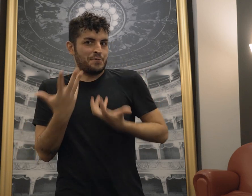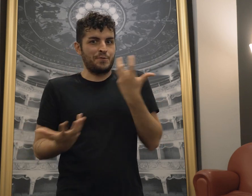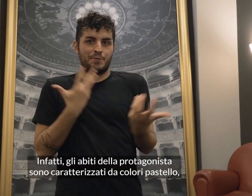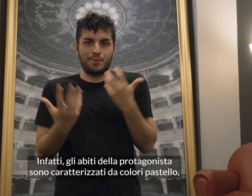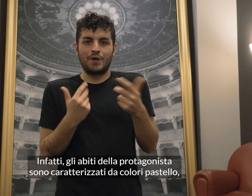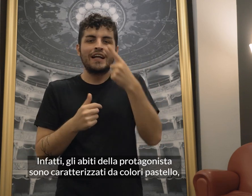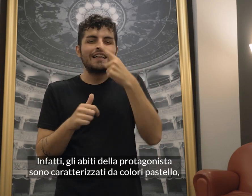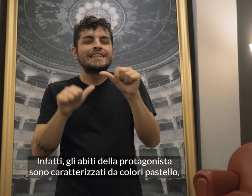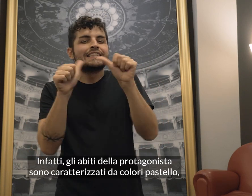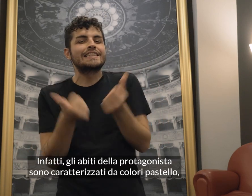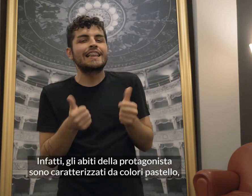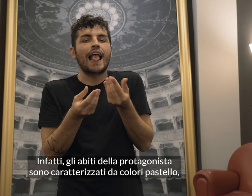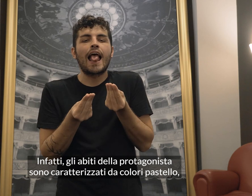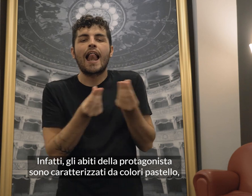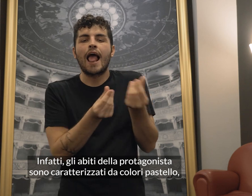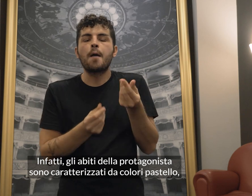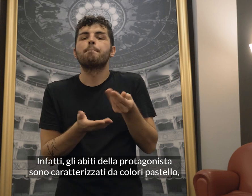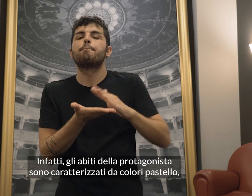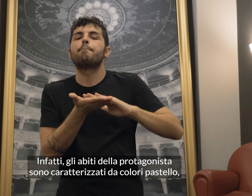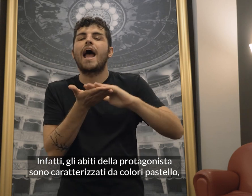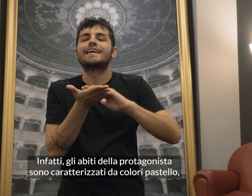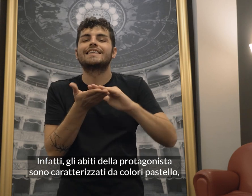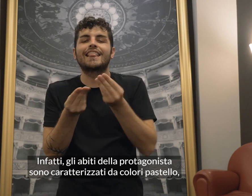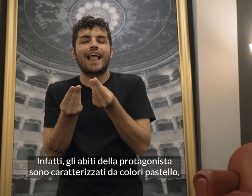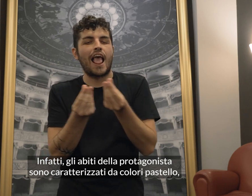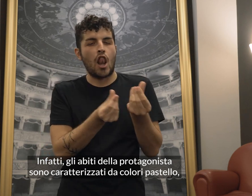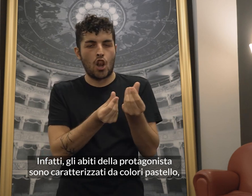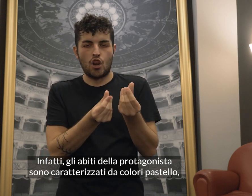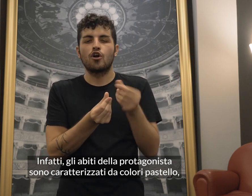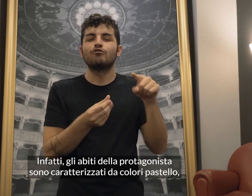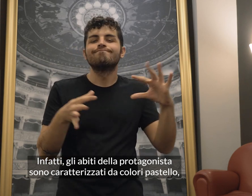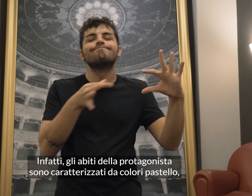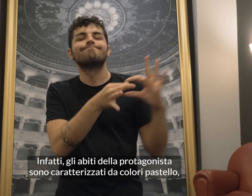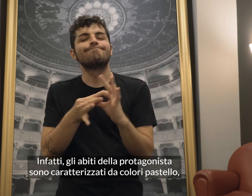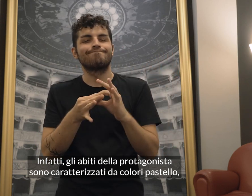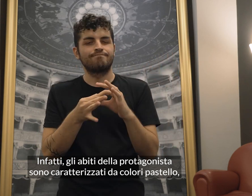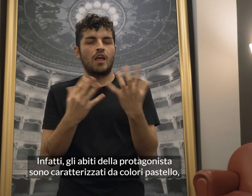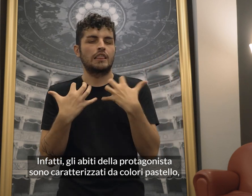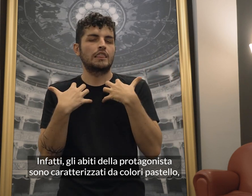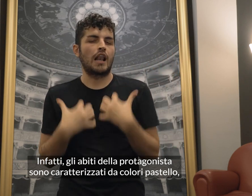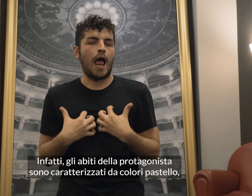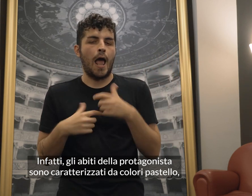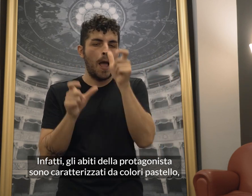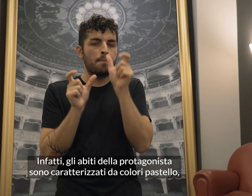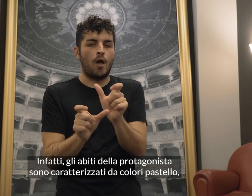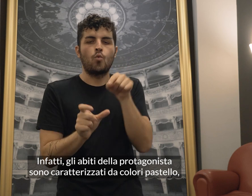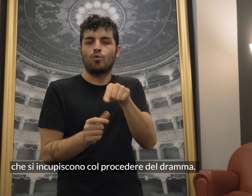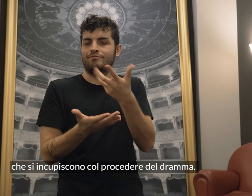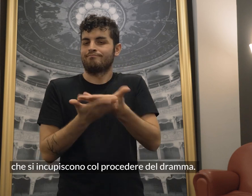Infatti, gli abiti della protagonista sono caratterizzati da colori pastello che si